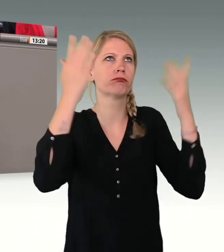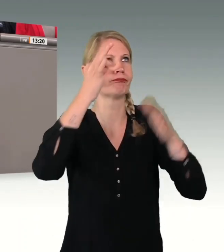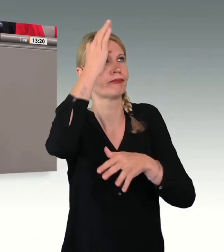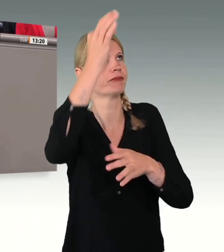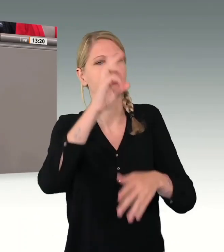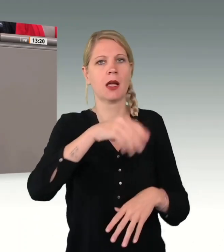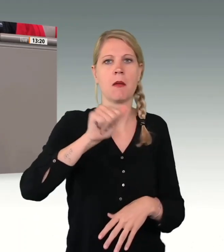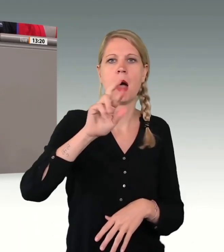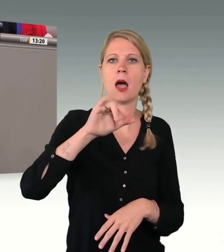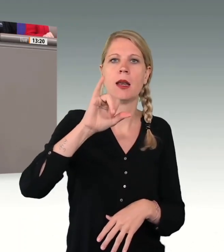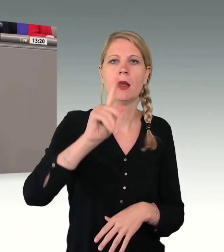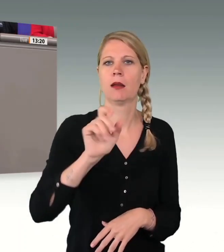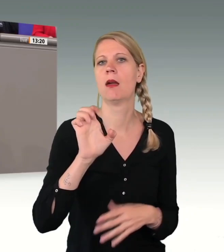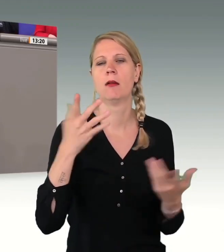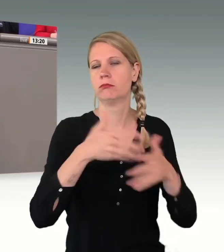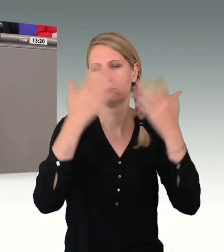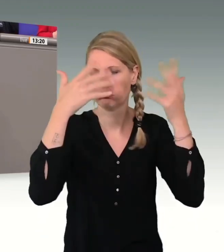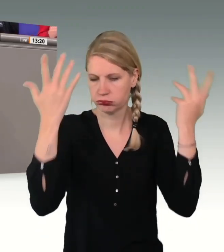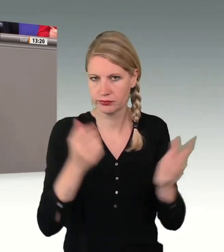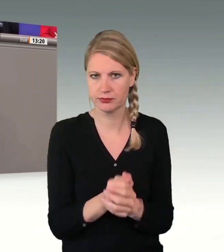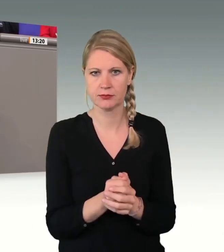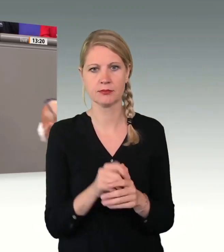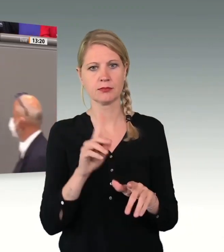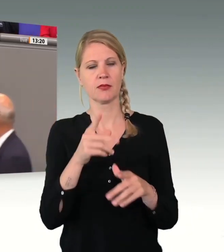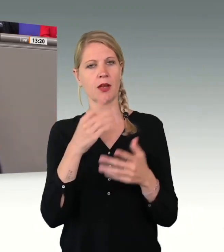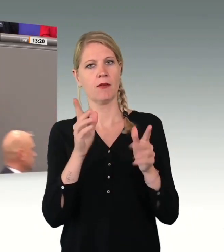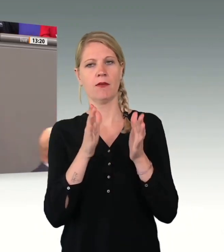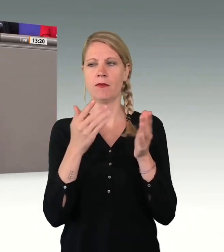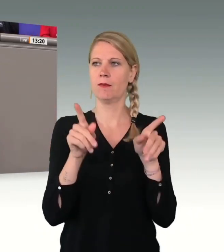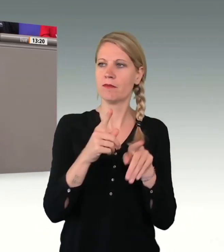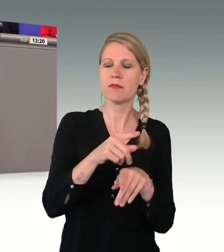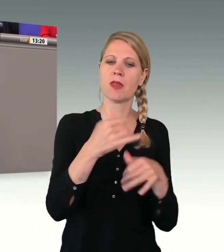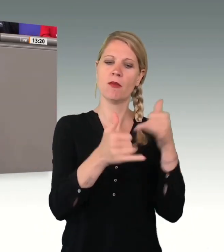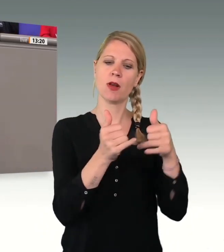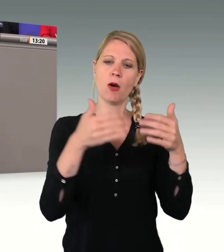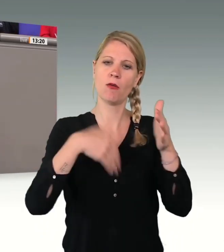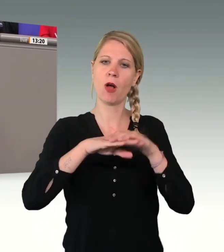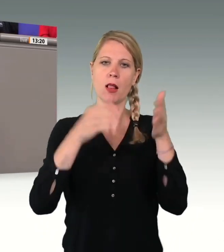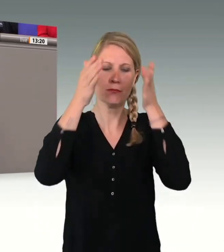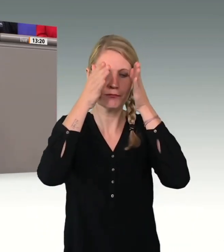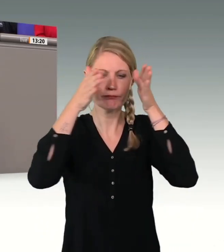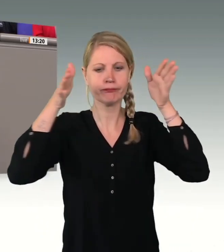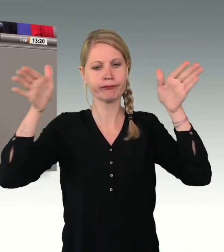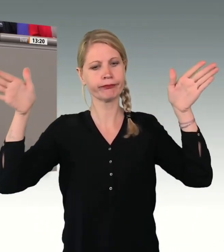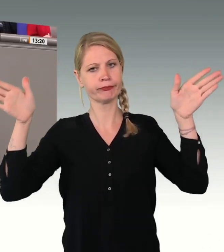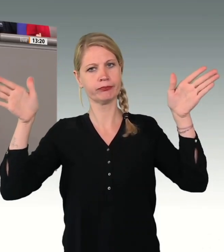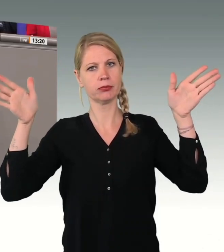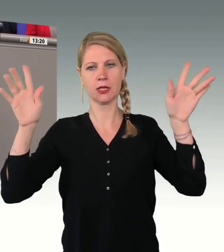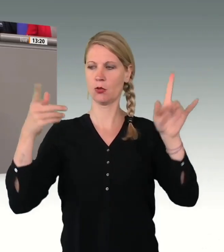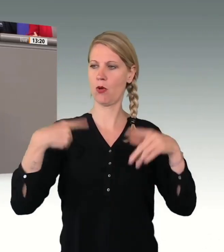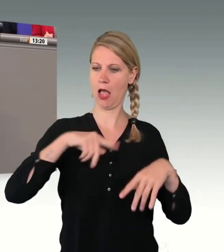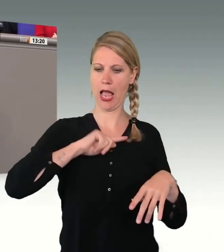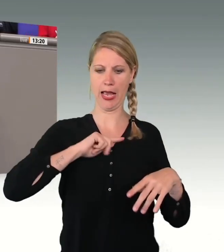den Tellerrand guckt, über den Tellerrand im buchstäblichen wie im abstrakten Sinne, nicht nur sich um ihre eigenen